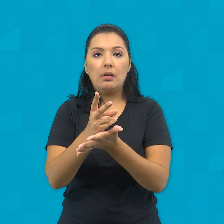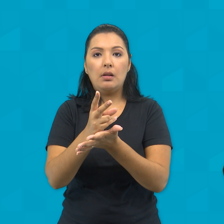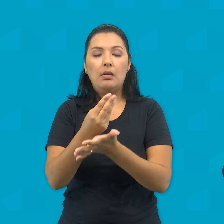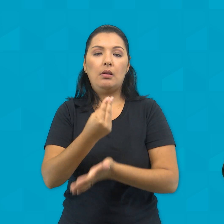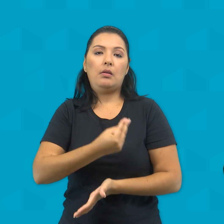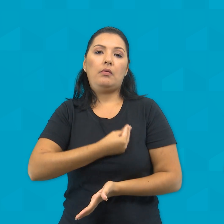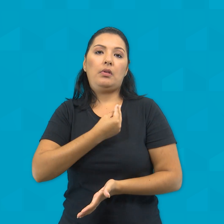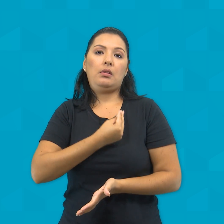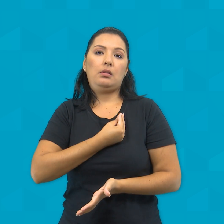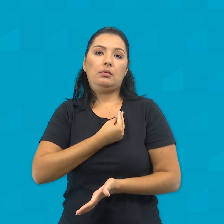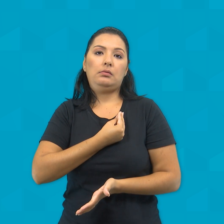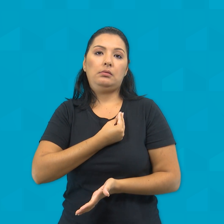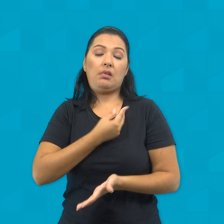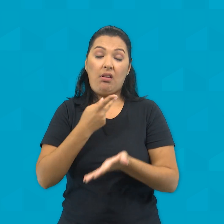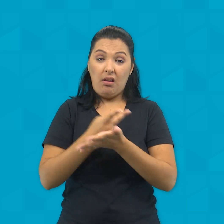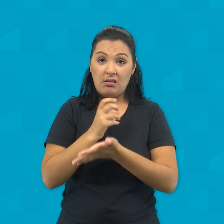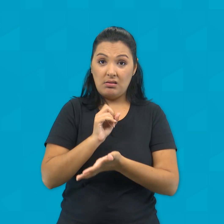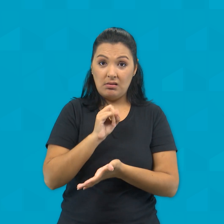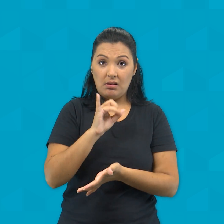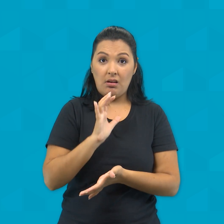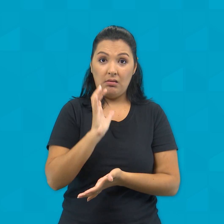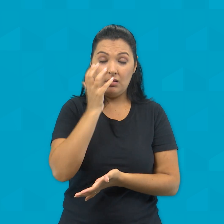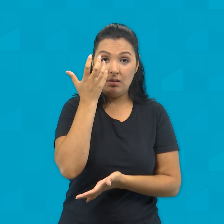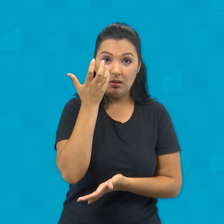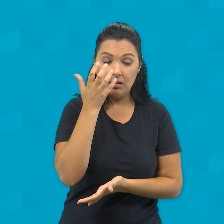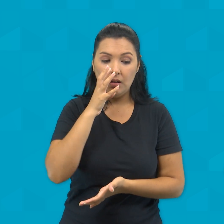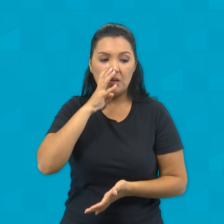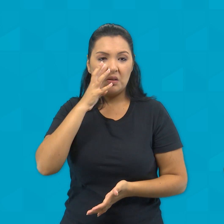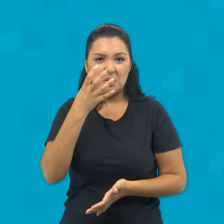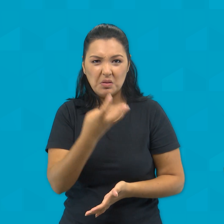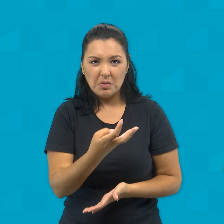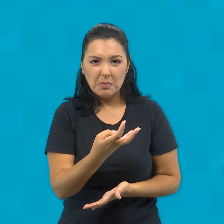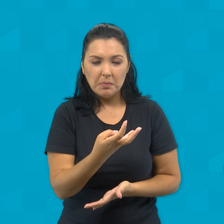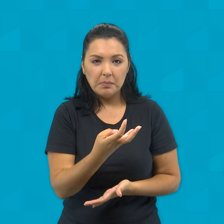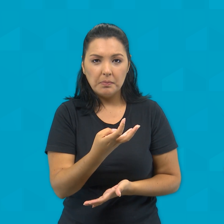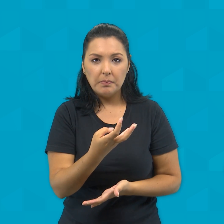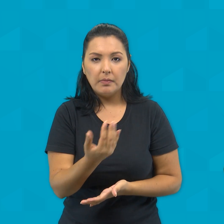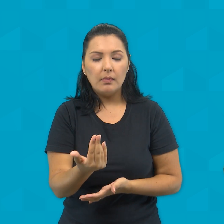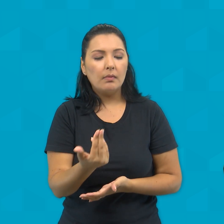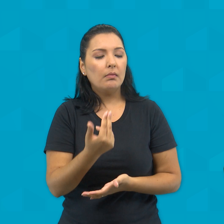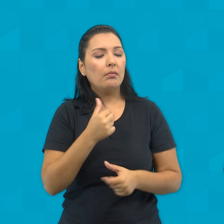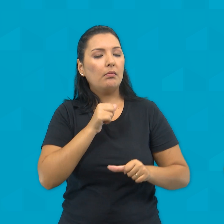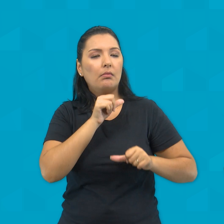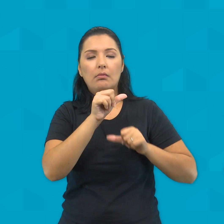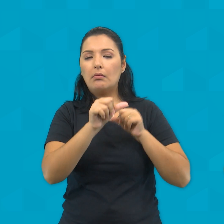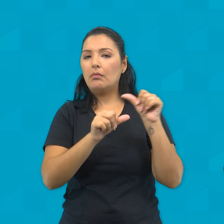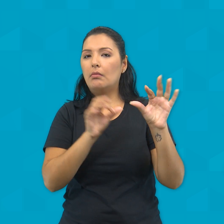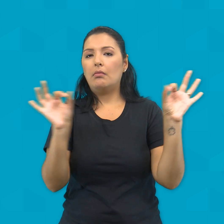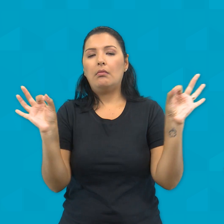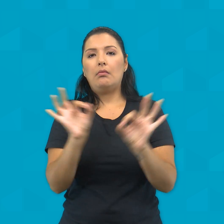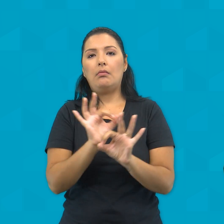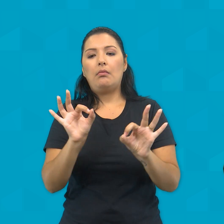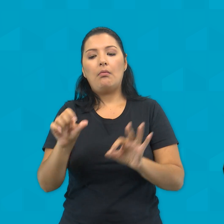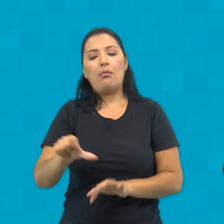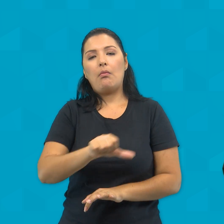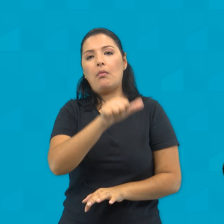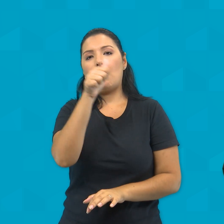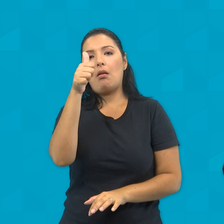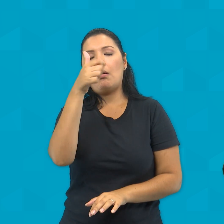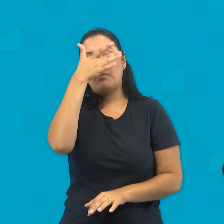errarmos. julgamentos e condenações não transformam e não melhoram ninguém. Apenas